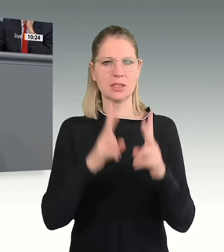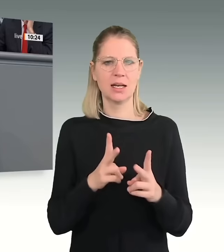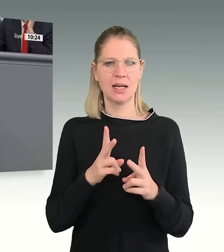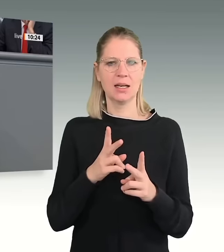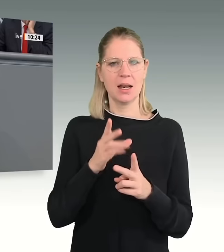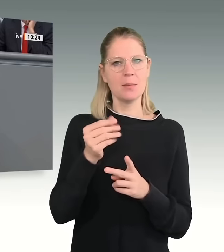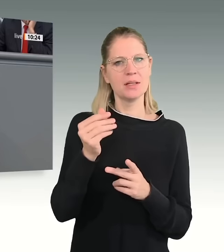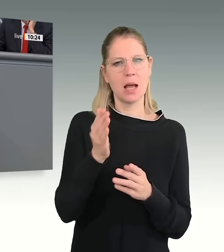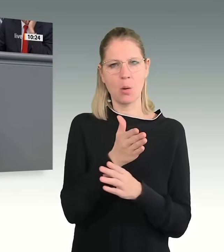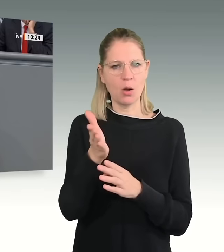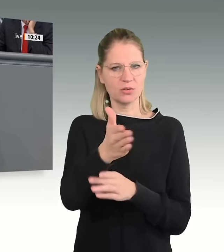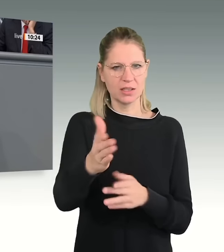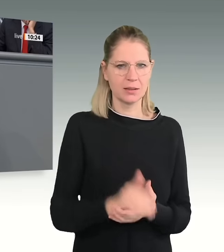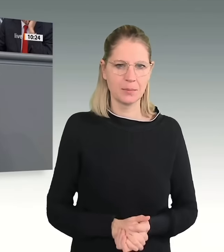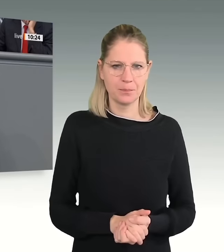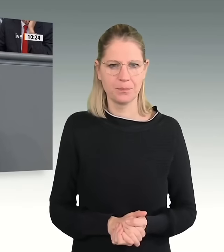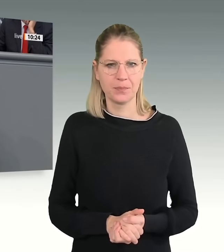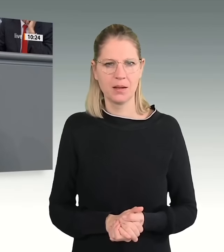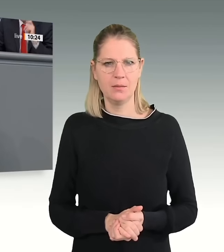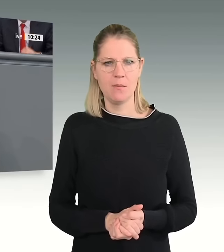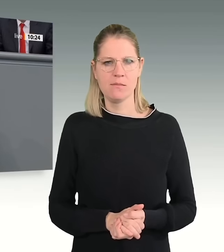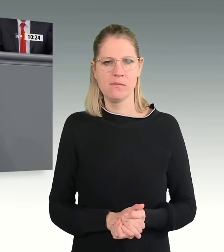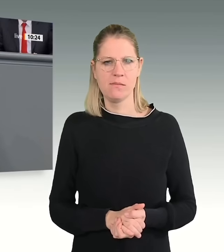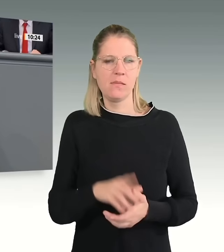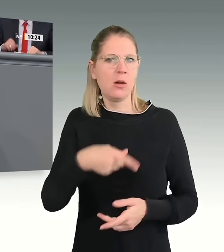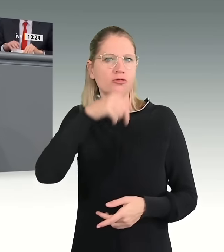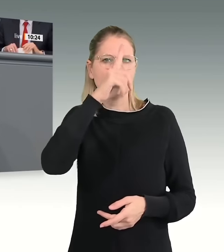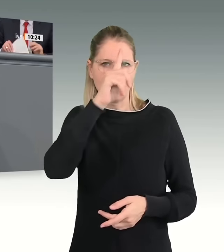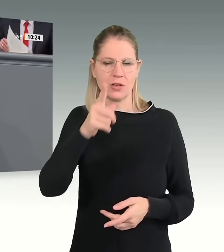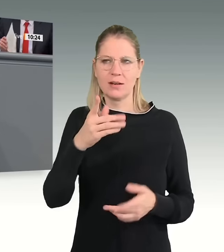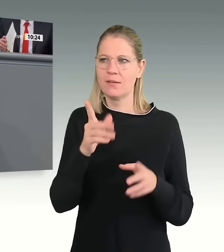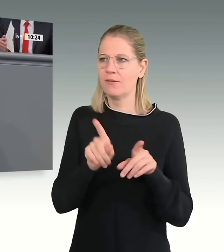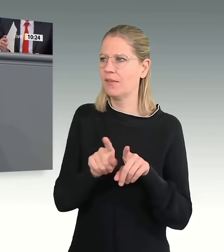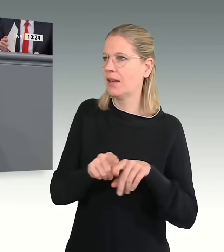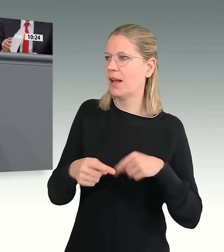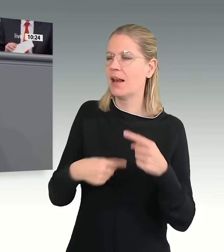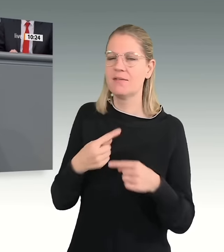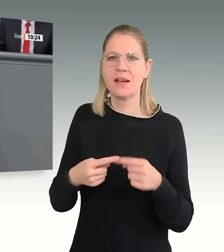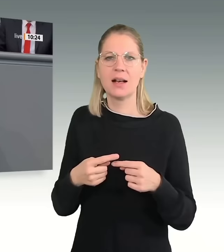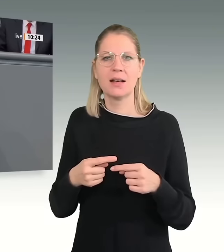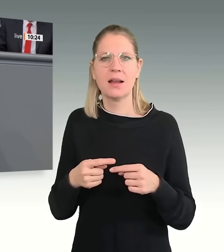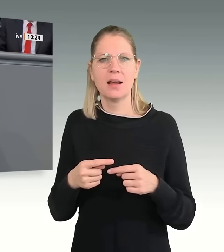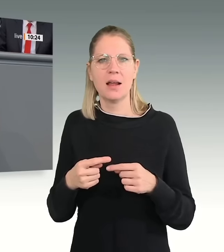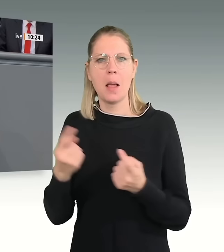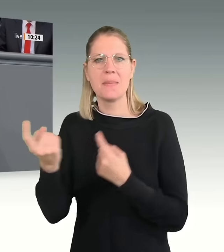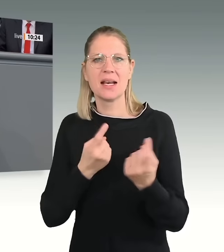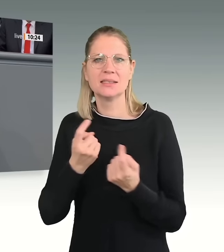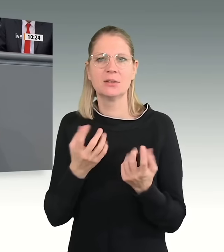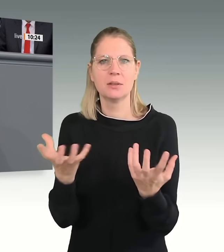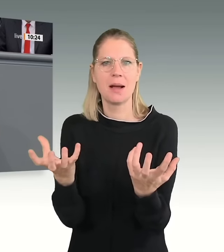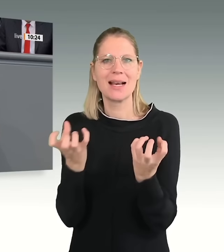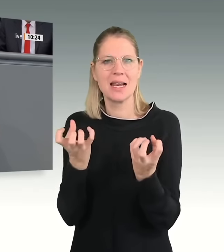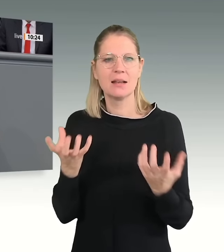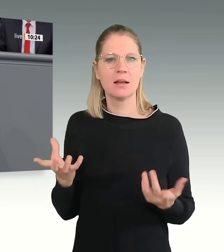Sozialleistungen haben sich zu einem Migrationsmagneten entwickelt. Wir geben allein im Jahr 2022